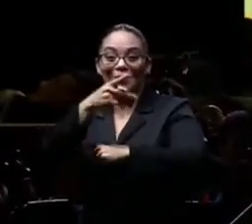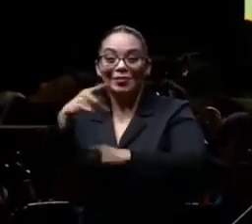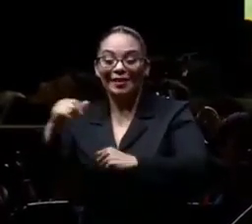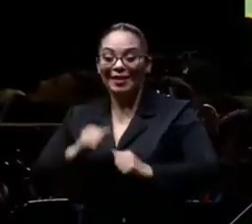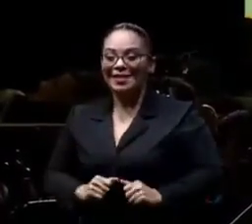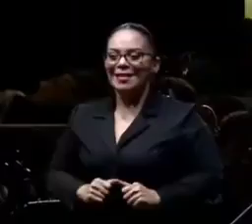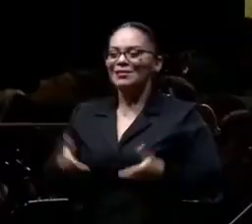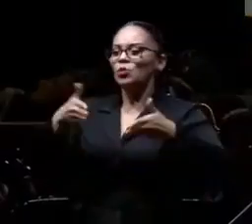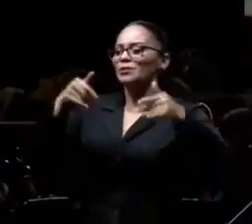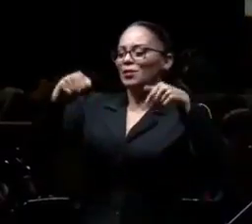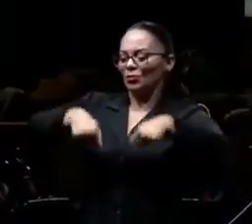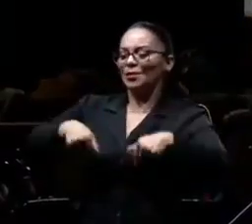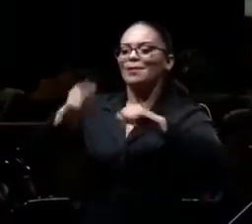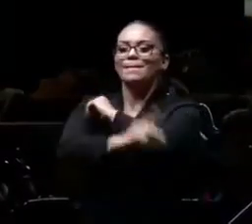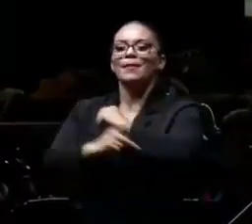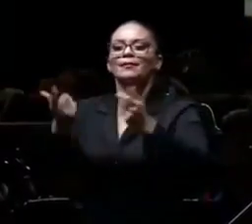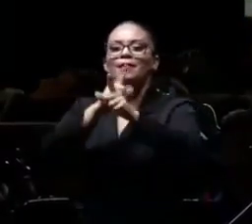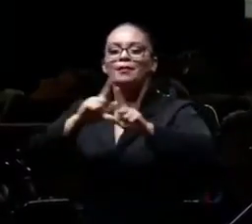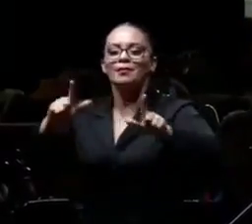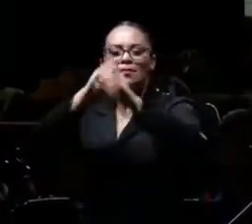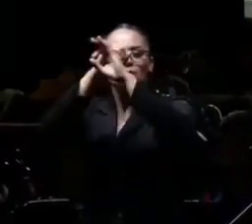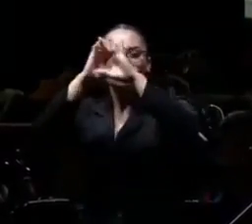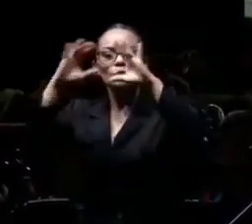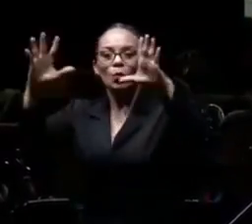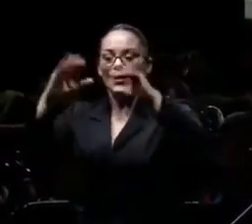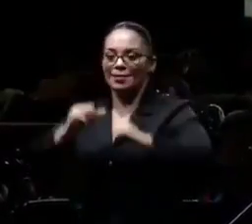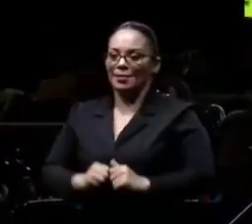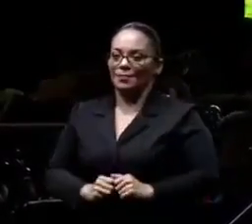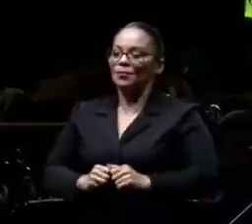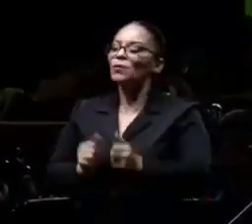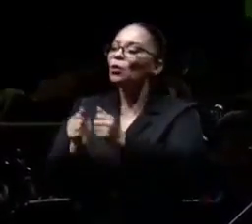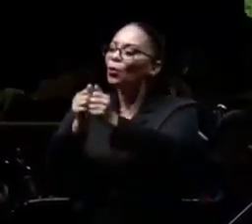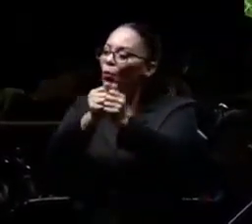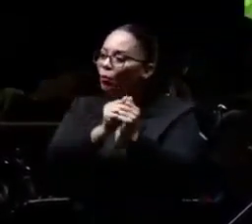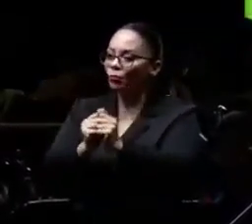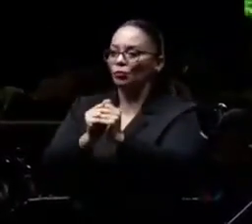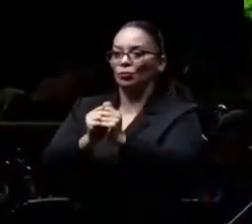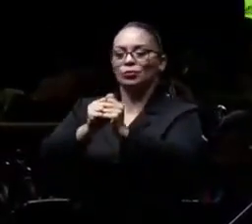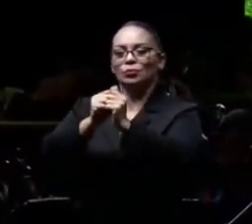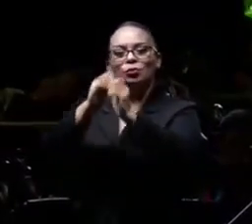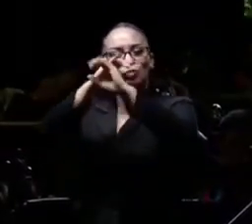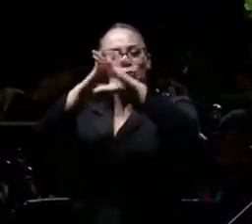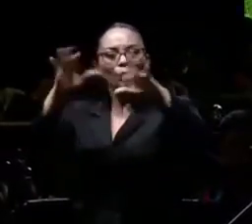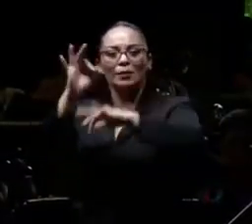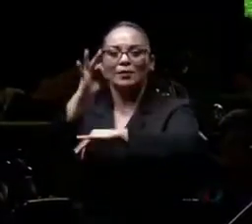sueñen juntos su futuro.